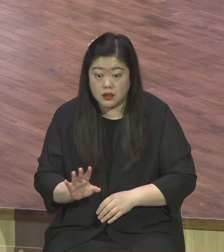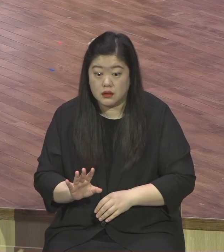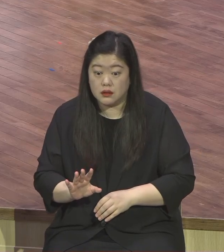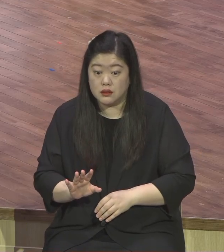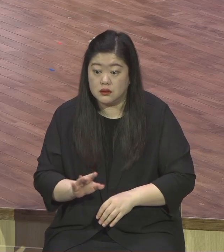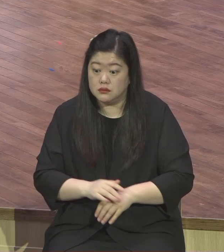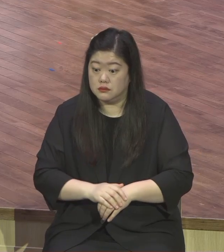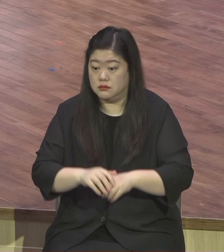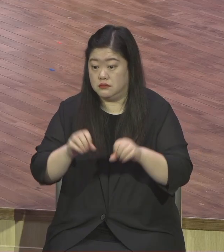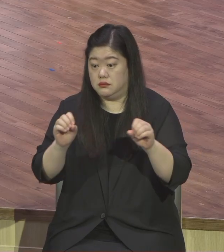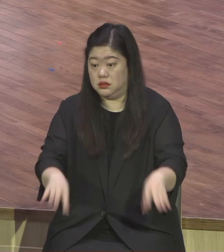영적 상태입니다.